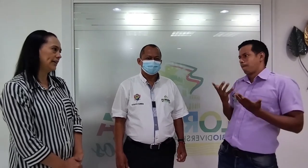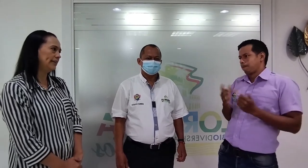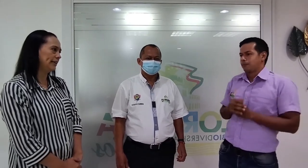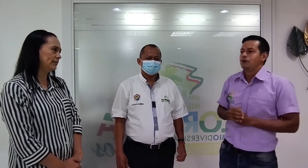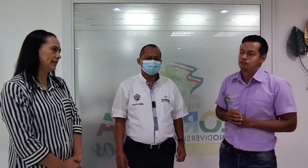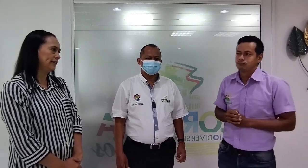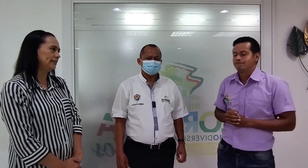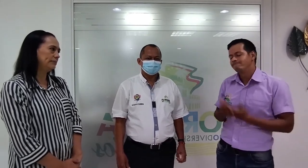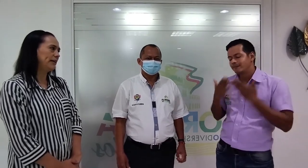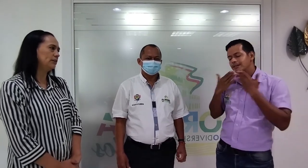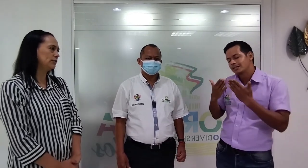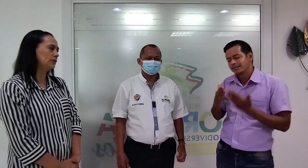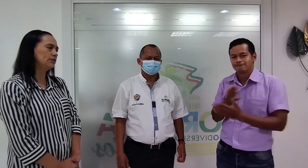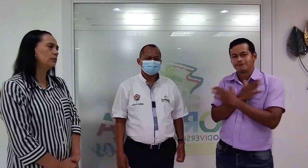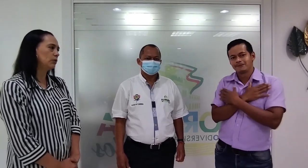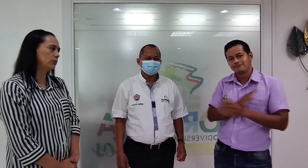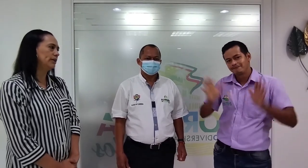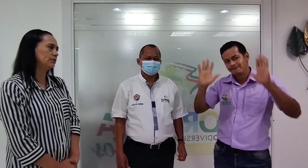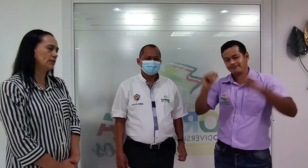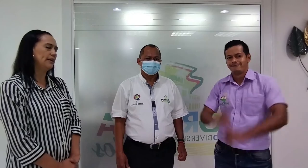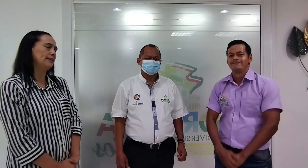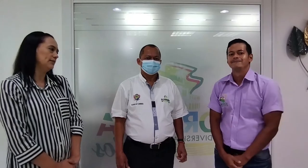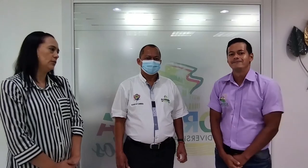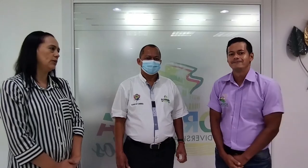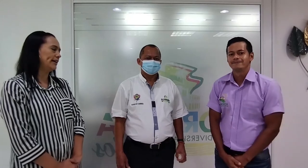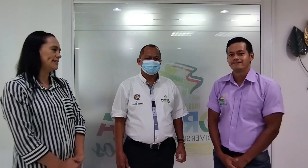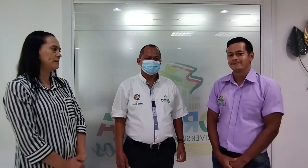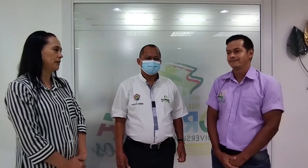alcaldía, o sea, para nosotros como comunión sorda, sorda de nacimiento.